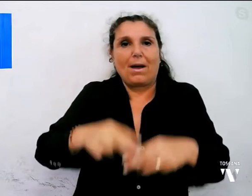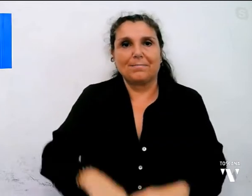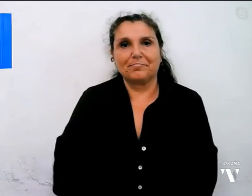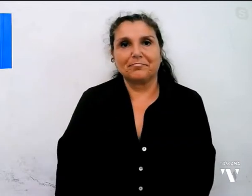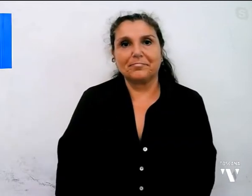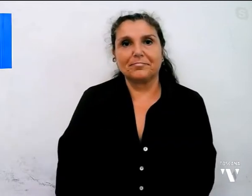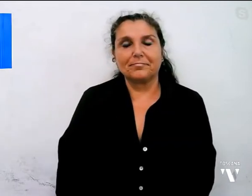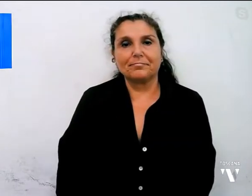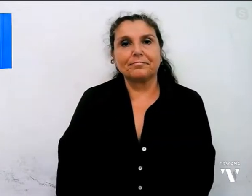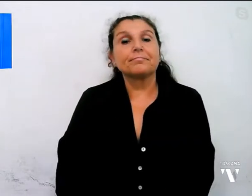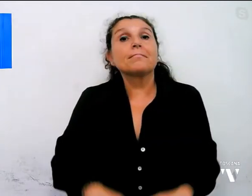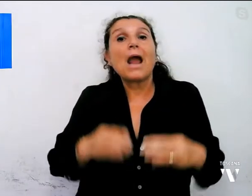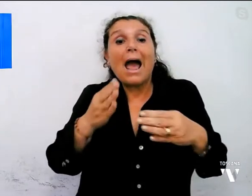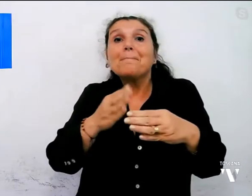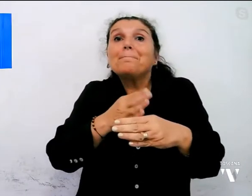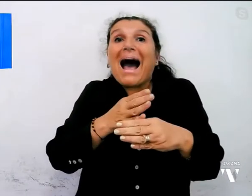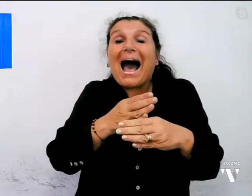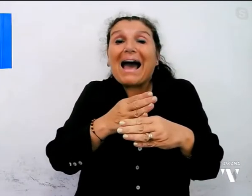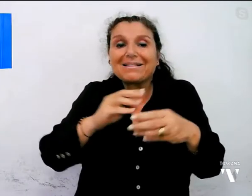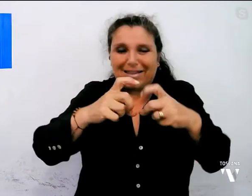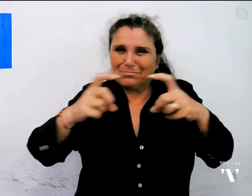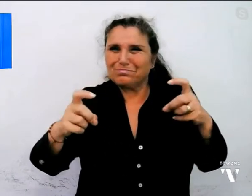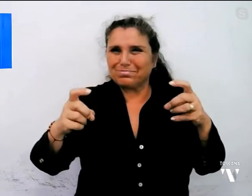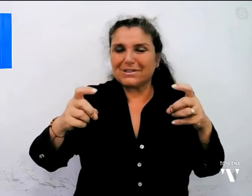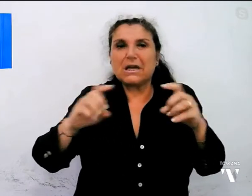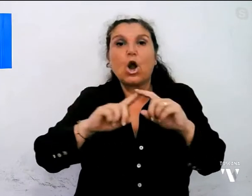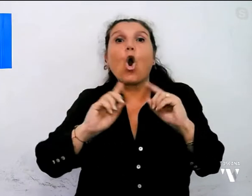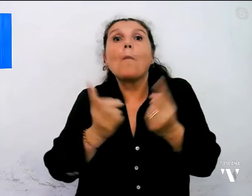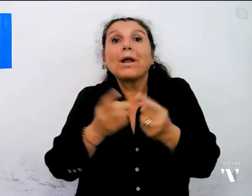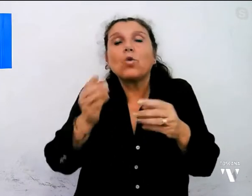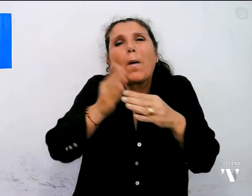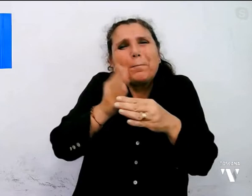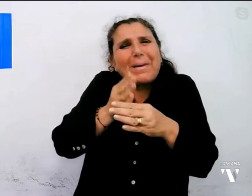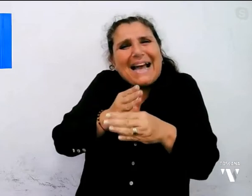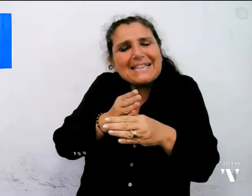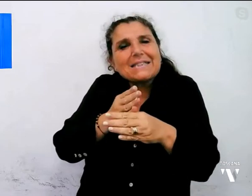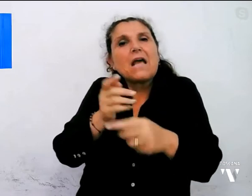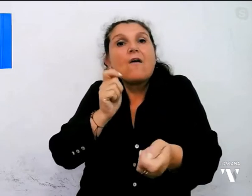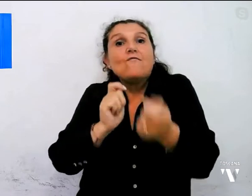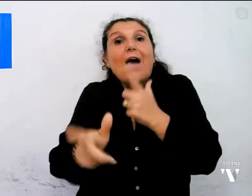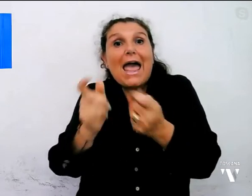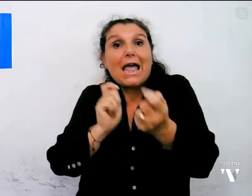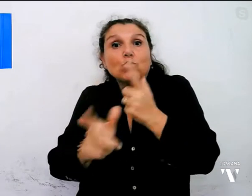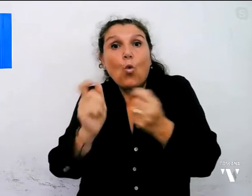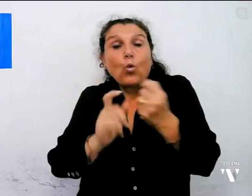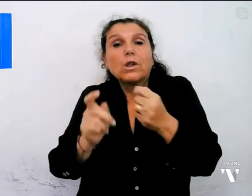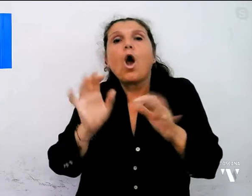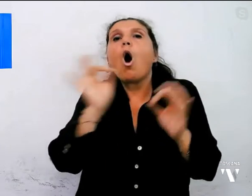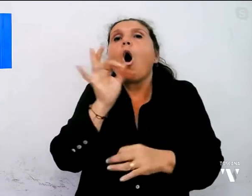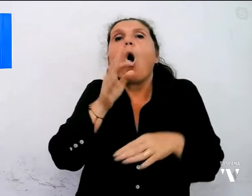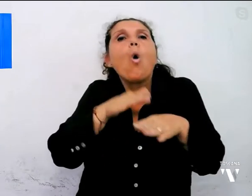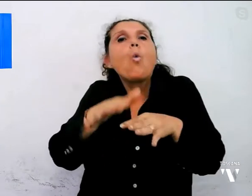Le parti smontate interamente o a pezzi venivano rivendute oppure utilizzate per